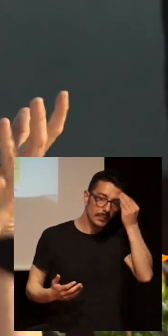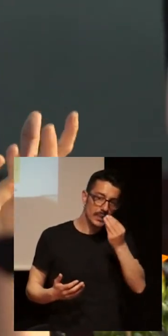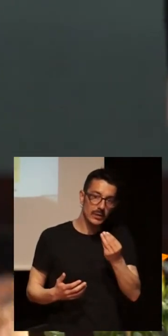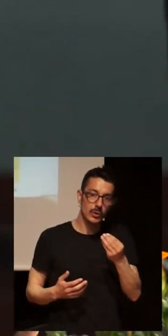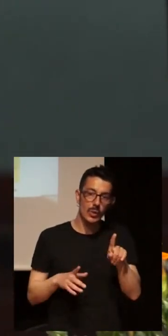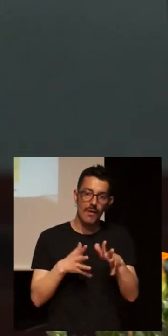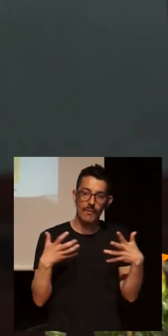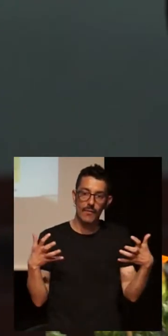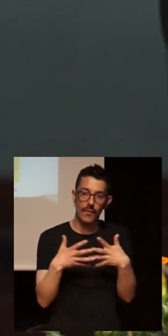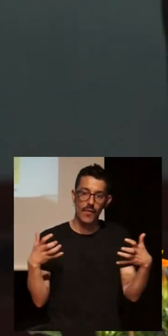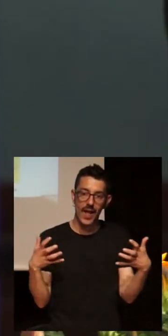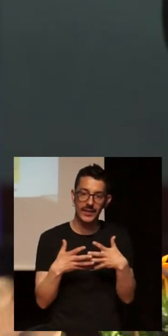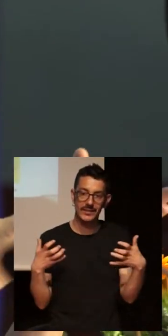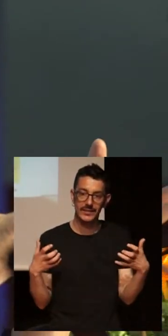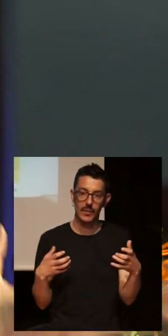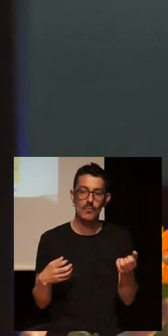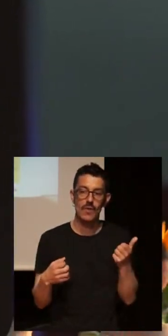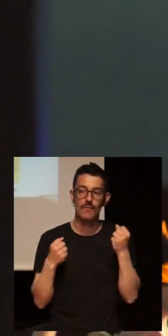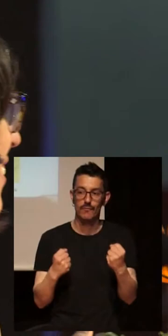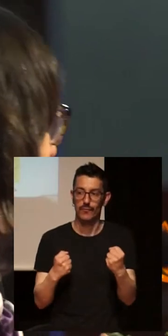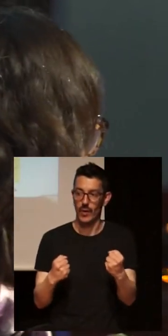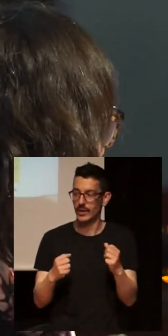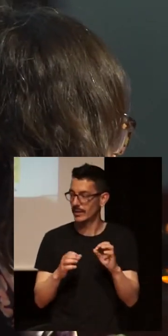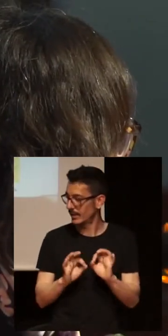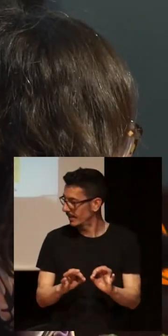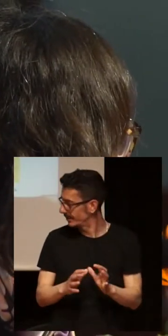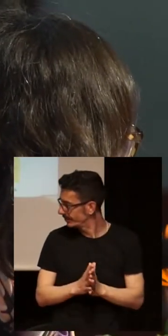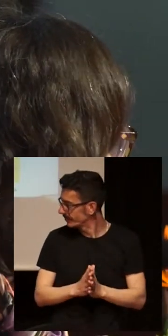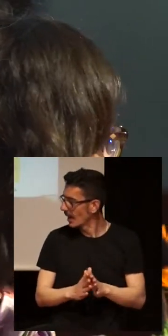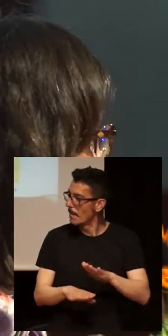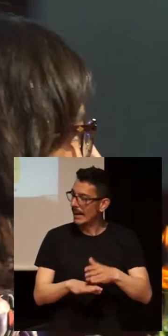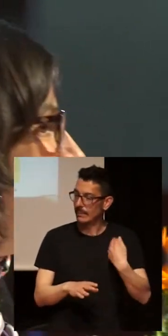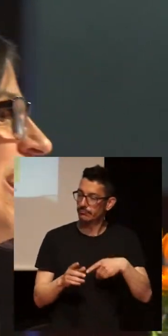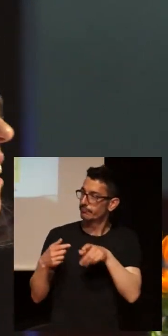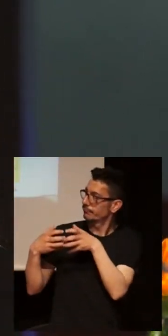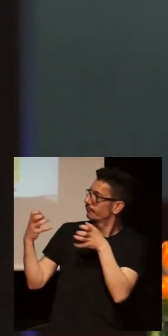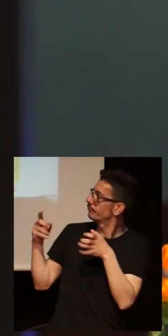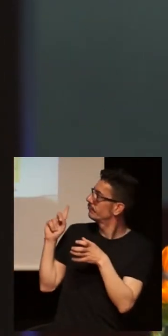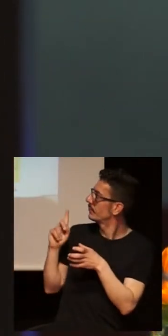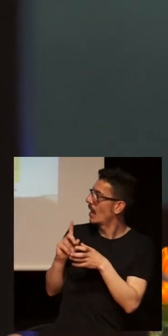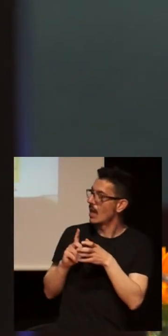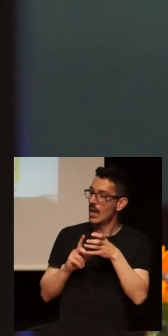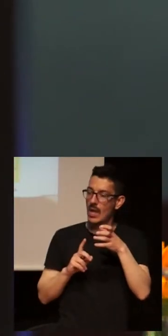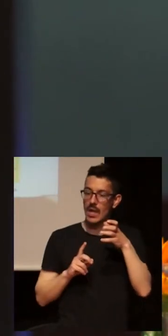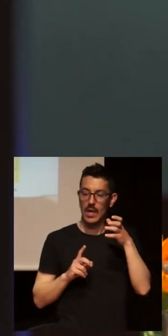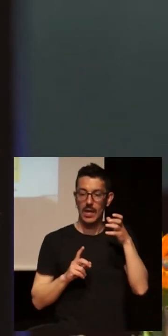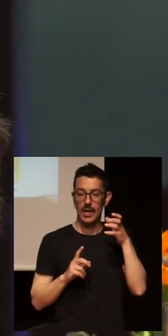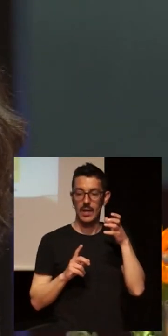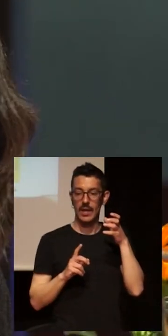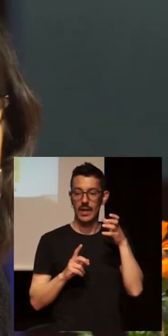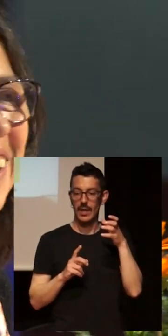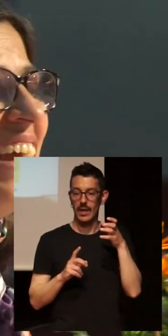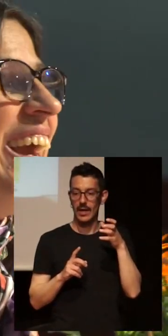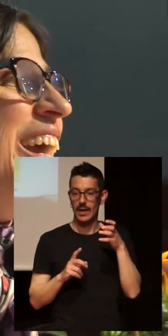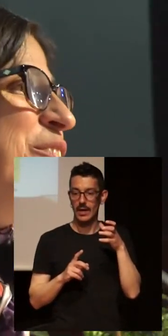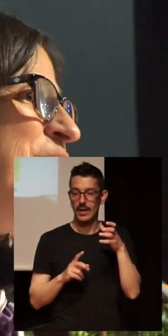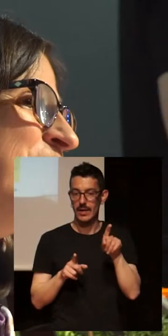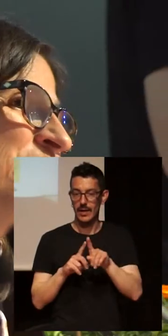frase lo suficientemente contundente como para que esté ahí el comité de 1 de dezembro, en un